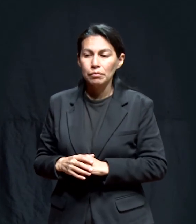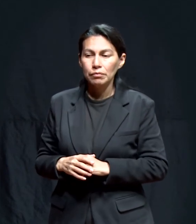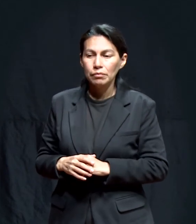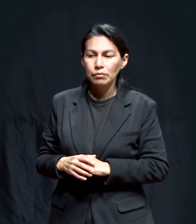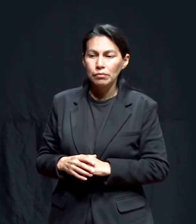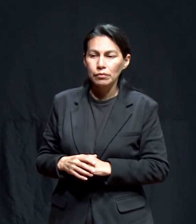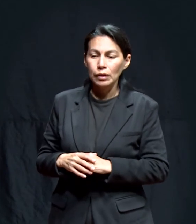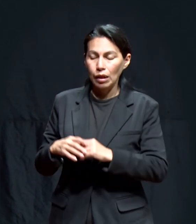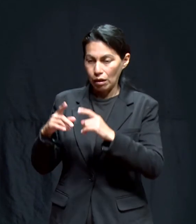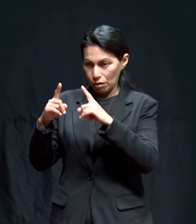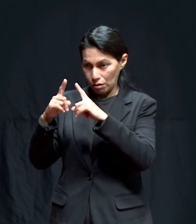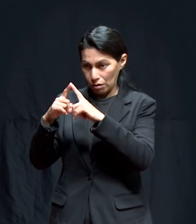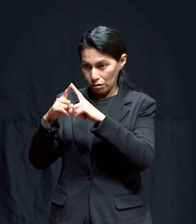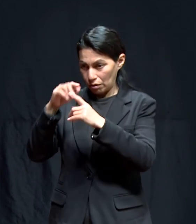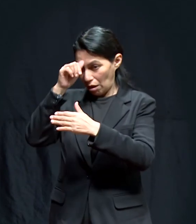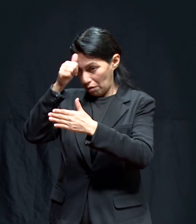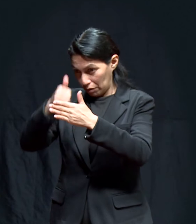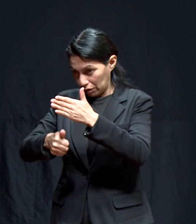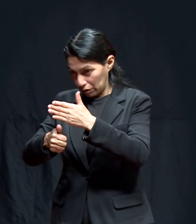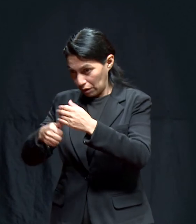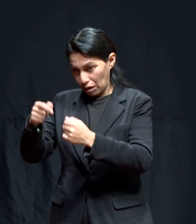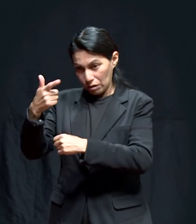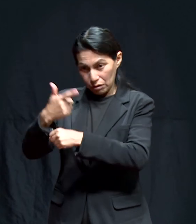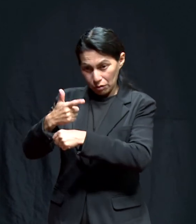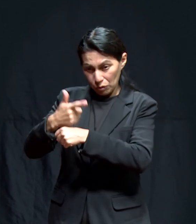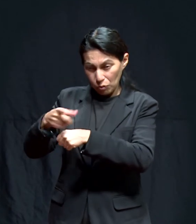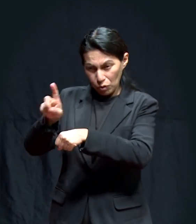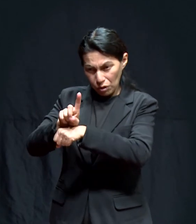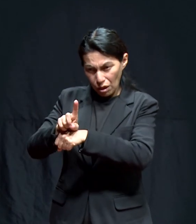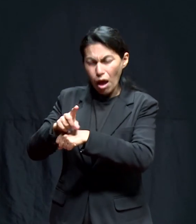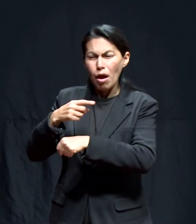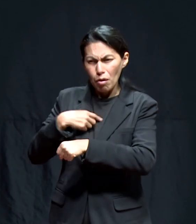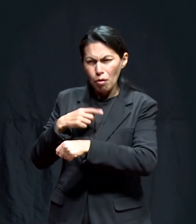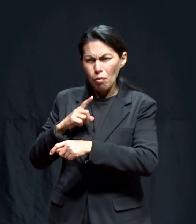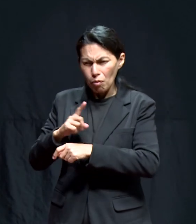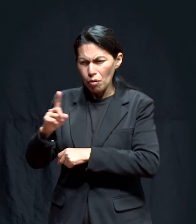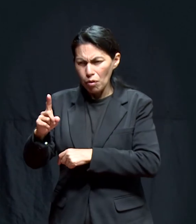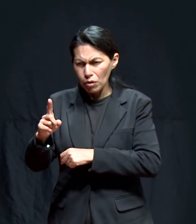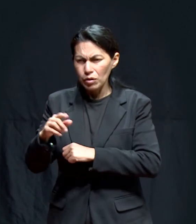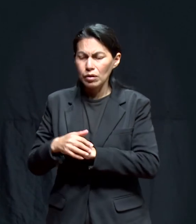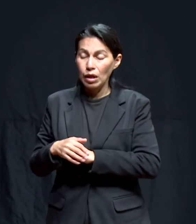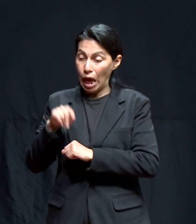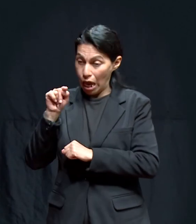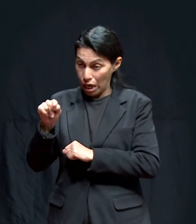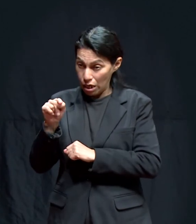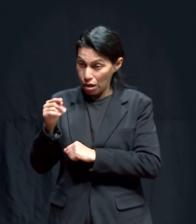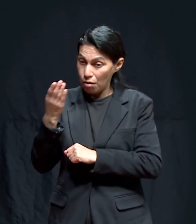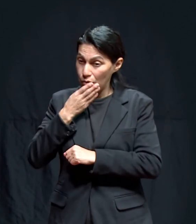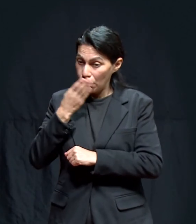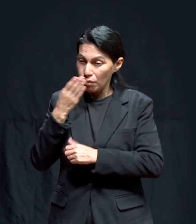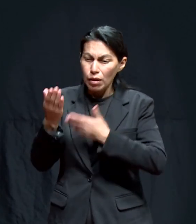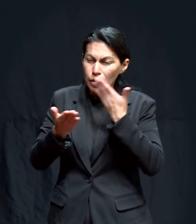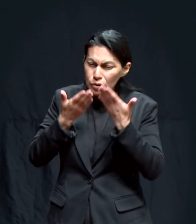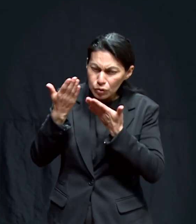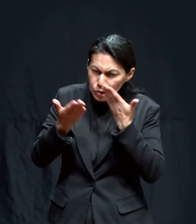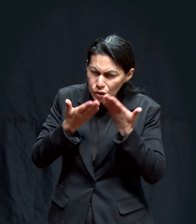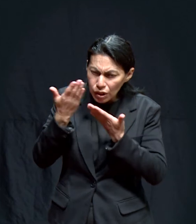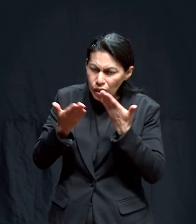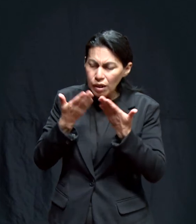yo le dije, pertenezco a una iglesia, la iglesia adventista del séptimo día, le digo. Y ahí estudiamos la Biblia.